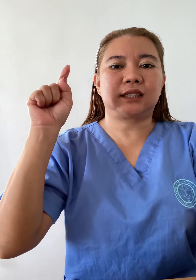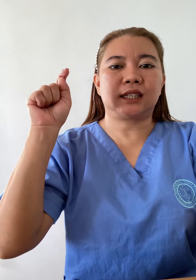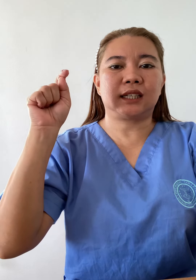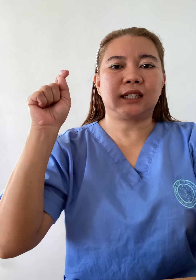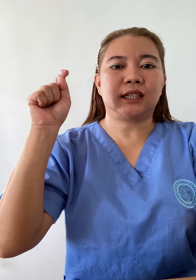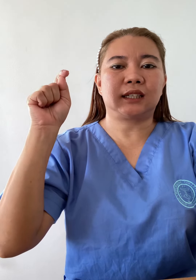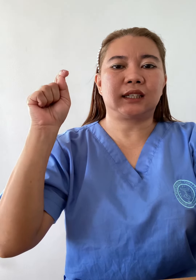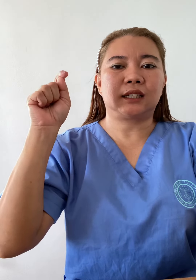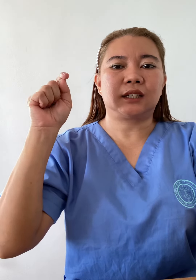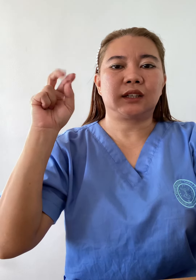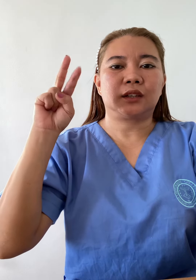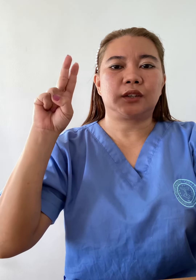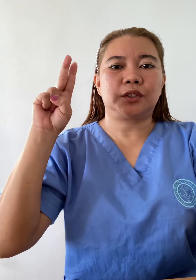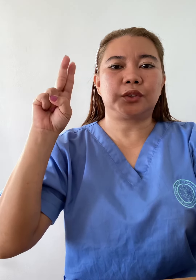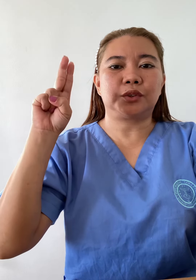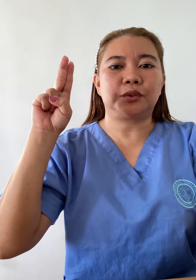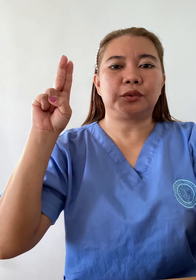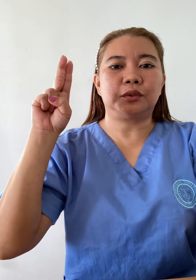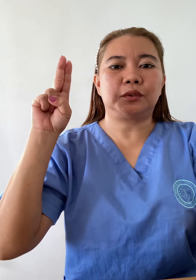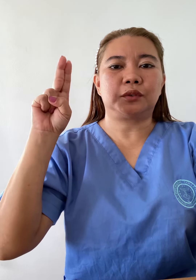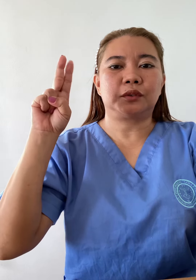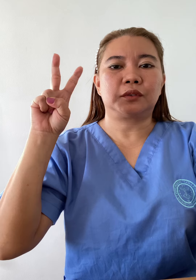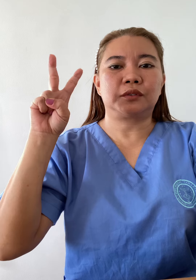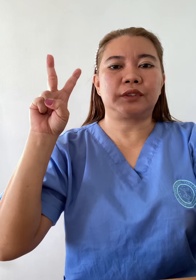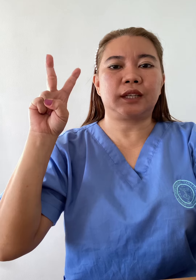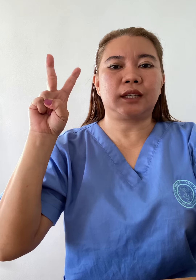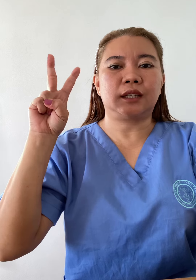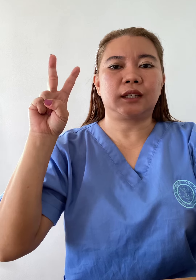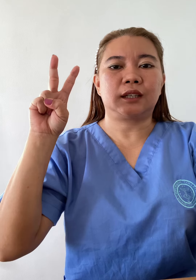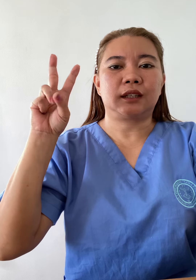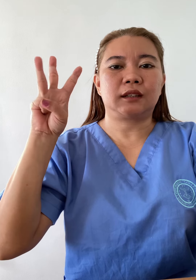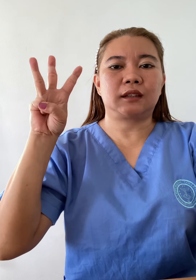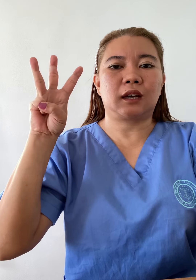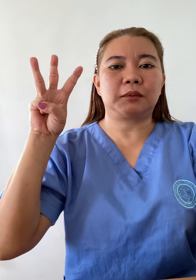T, U, V, W,